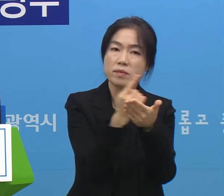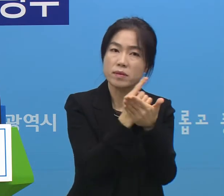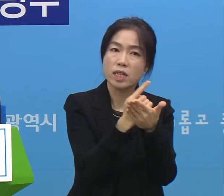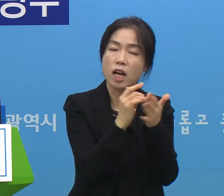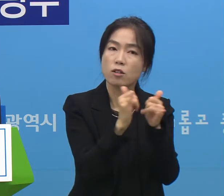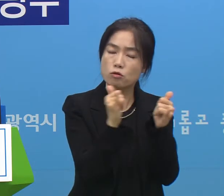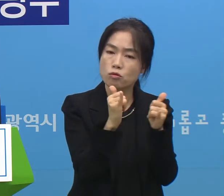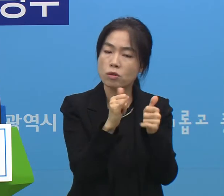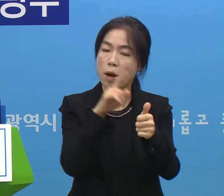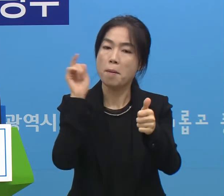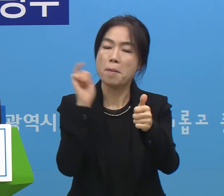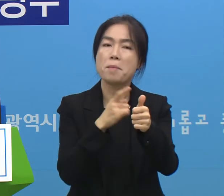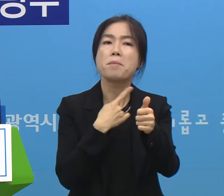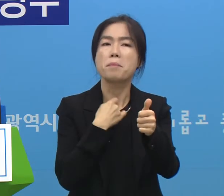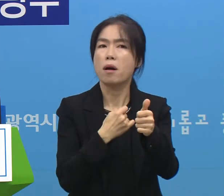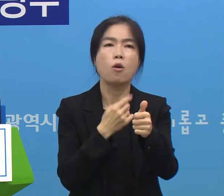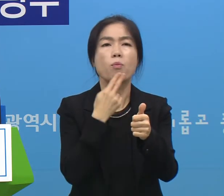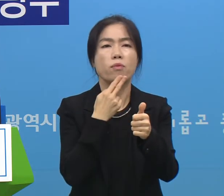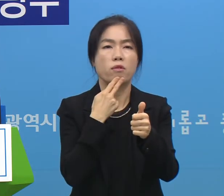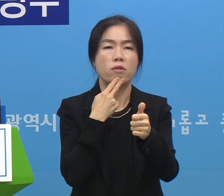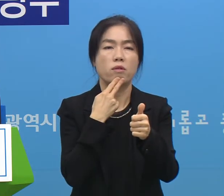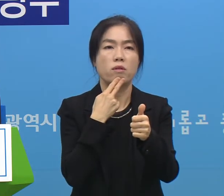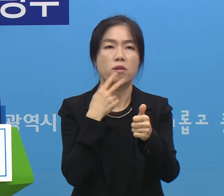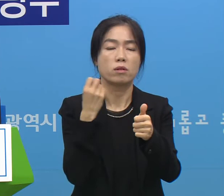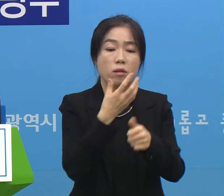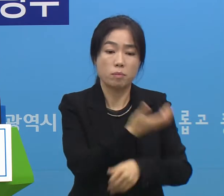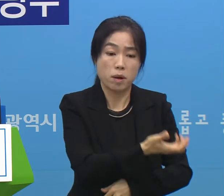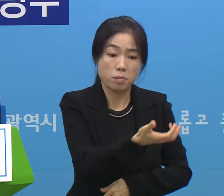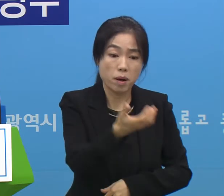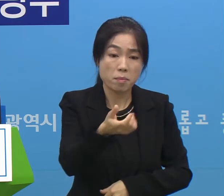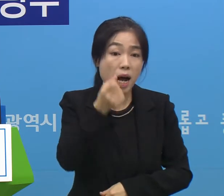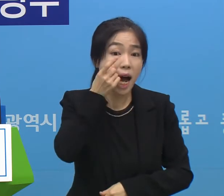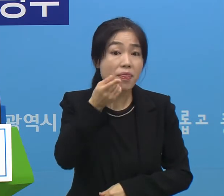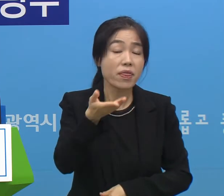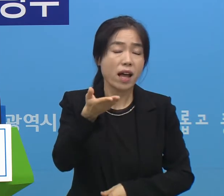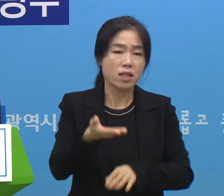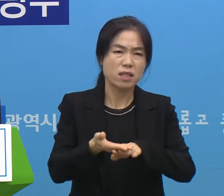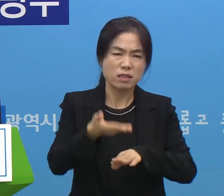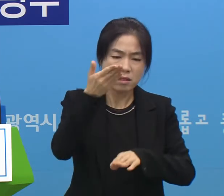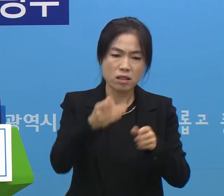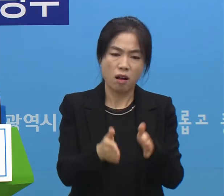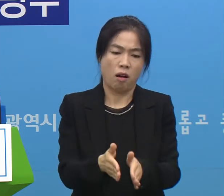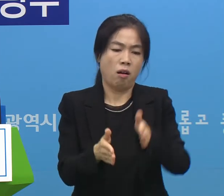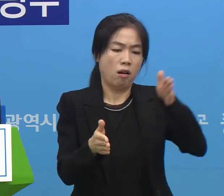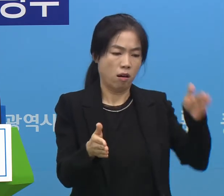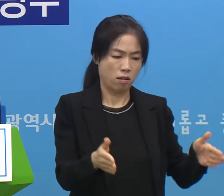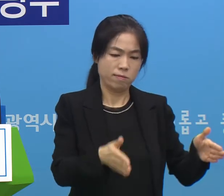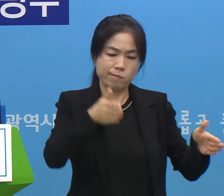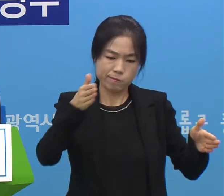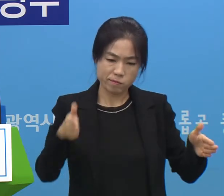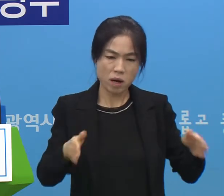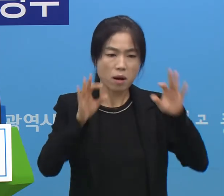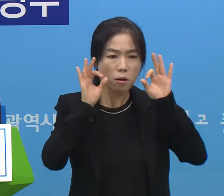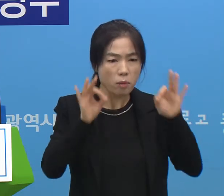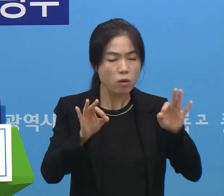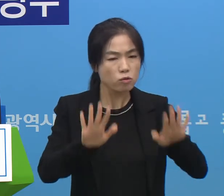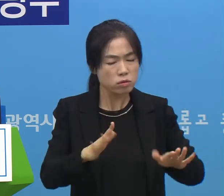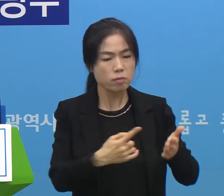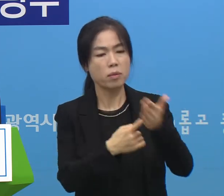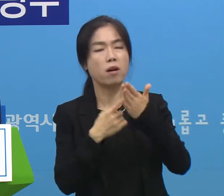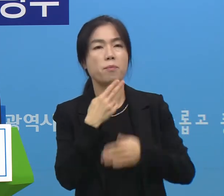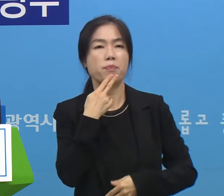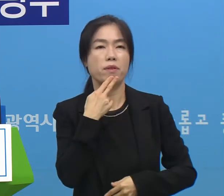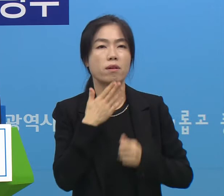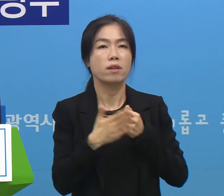양성 확진자는 나오지 않았고 또 동선들을 한 달 이상으로 저희들이 확장시켜 보았을 때도 아직 나오지 않았습니다